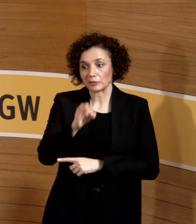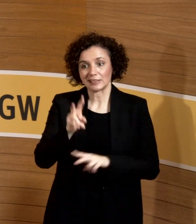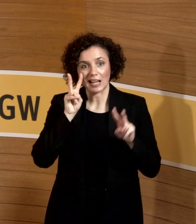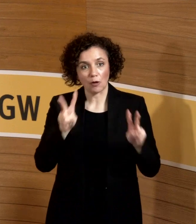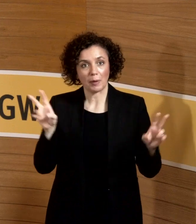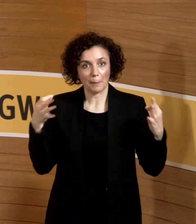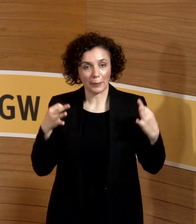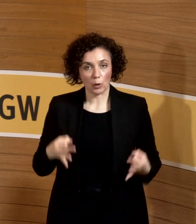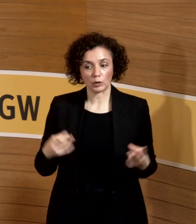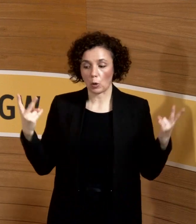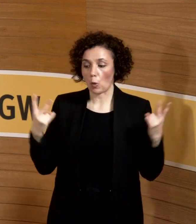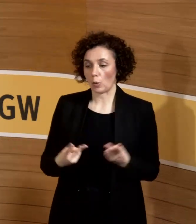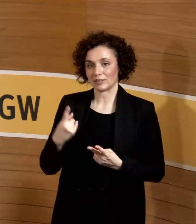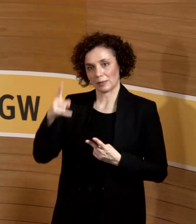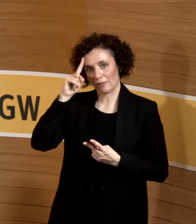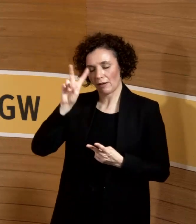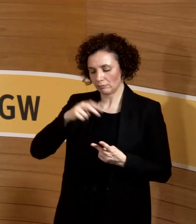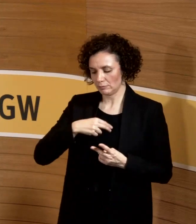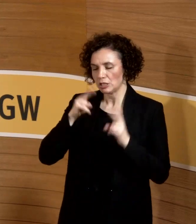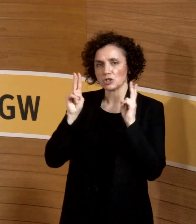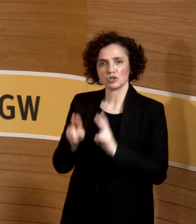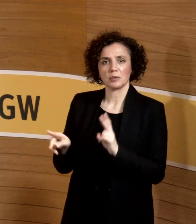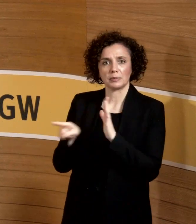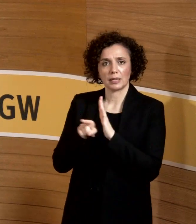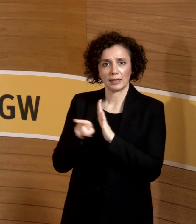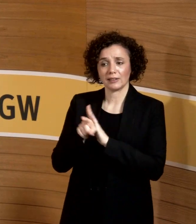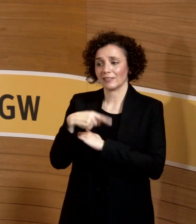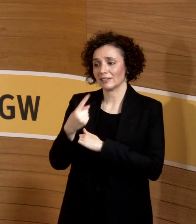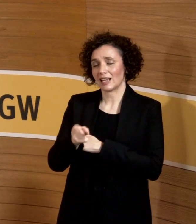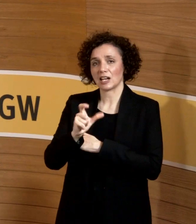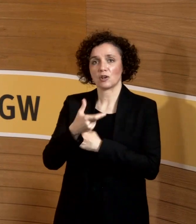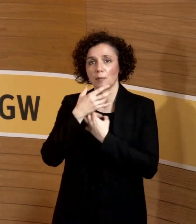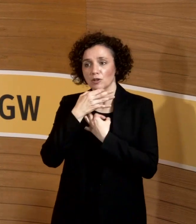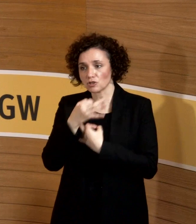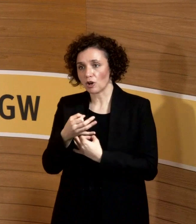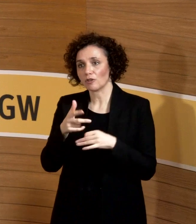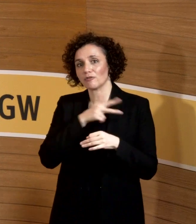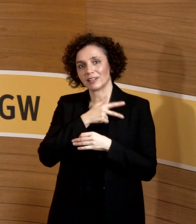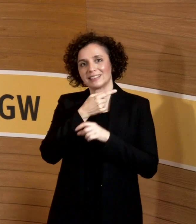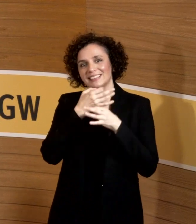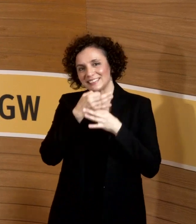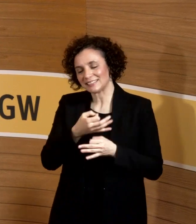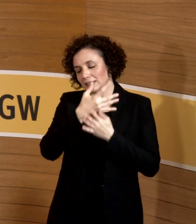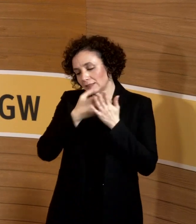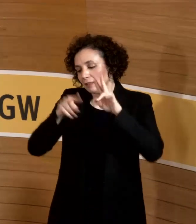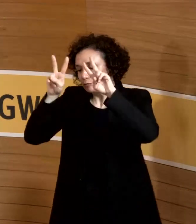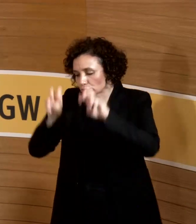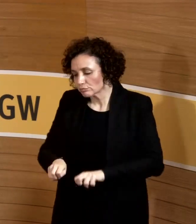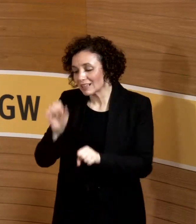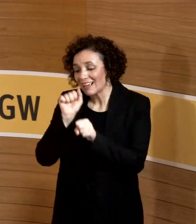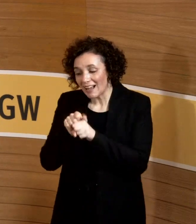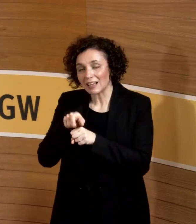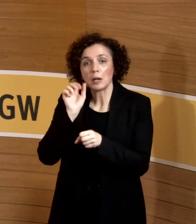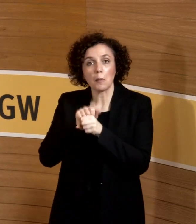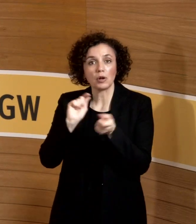also hör zu, wenn du weißt, dass du schwanger bist, komm bitte zeitnah zu uns, wir machen nochmal die Serologie, vielleicht bist du ja jetzt positiv. Aber